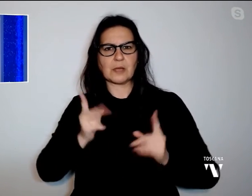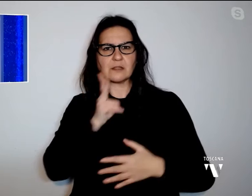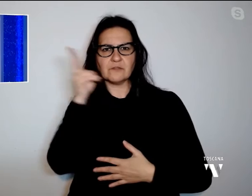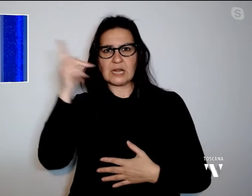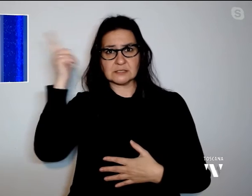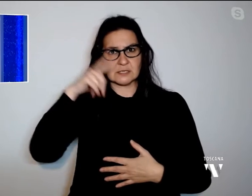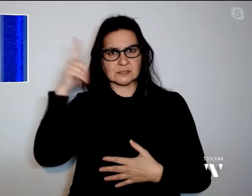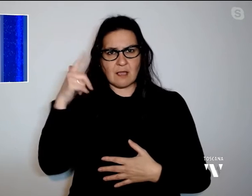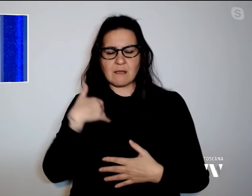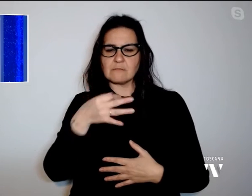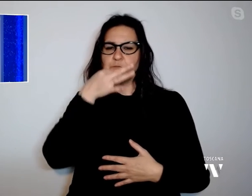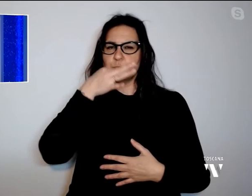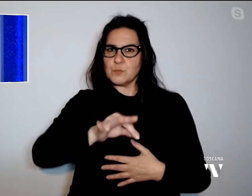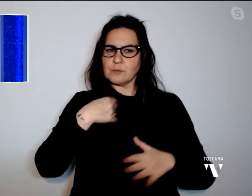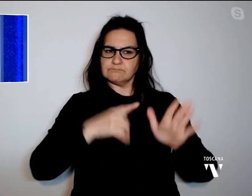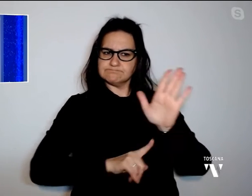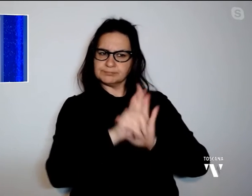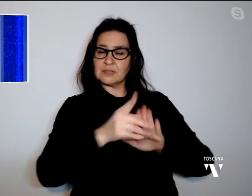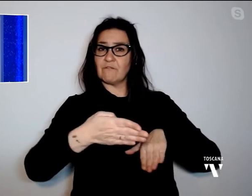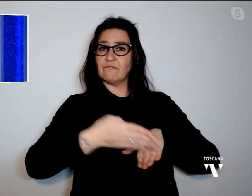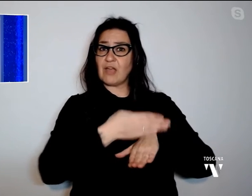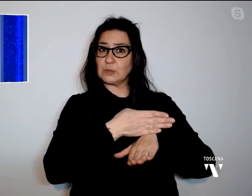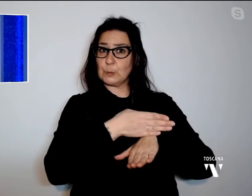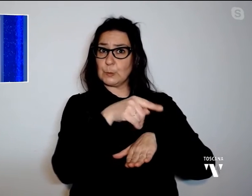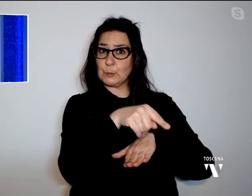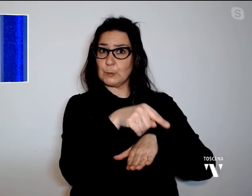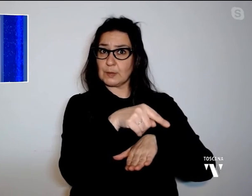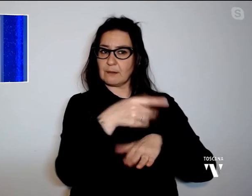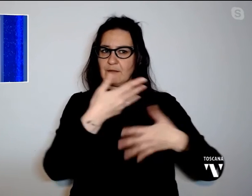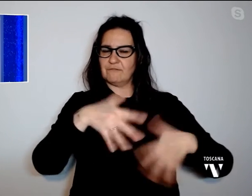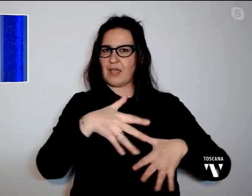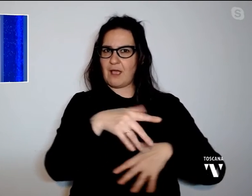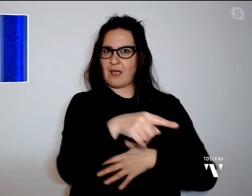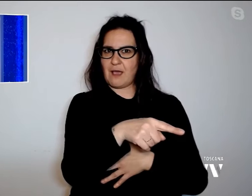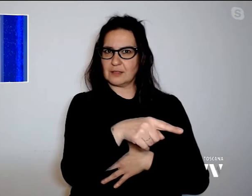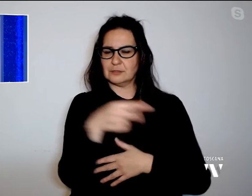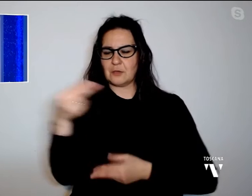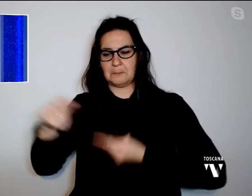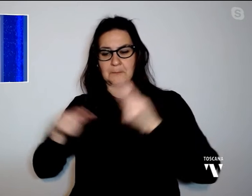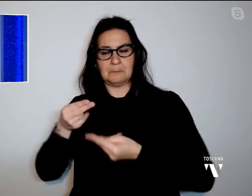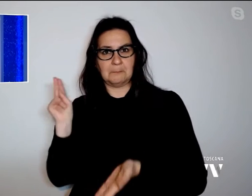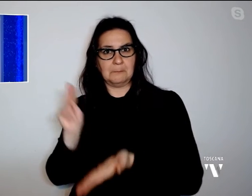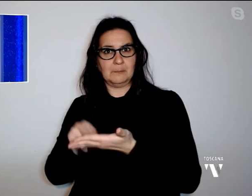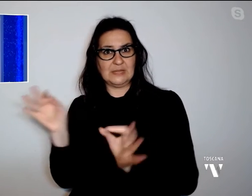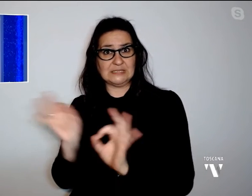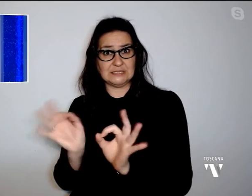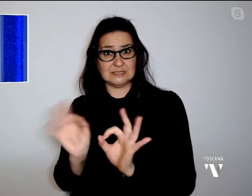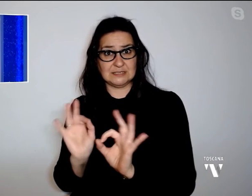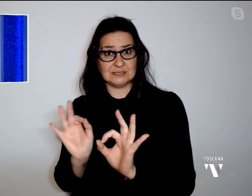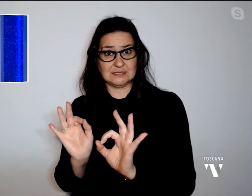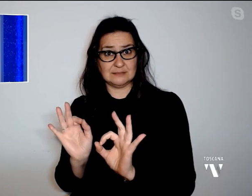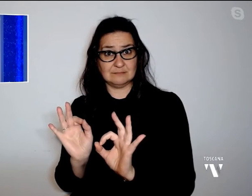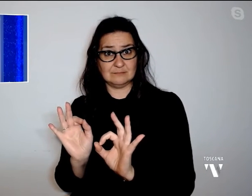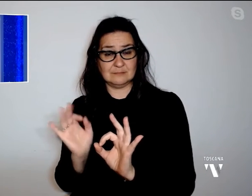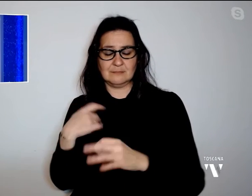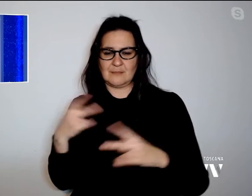emergere fatture emesse dal beneficiario e non contabilizzate, tali da rendere il suo volume d